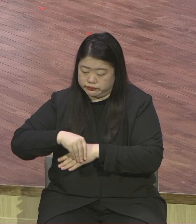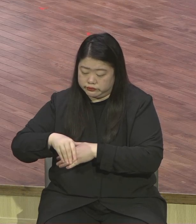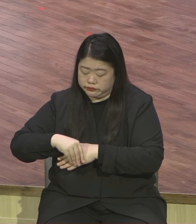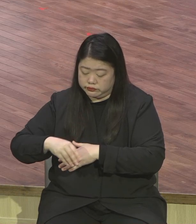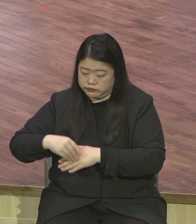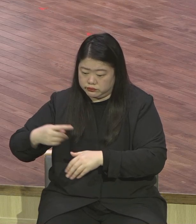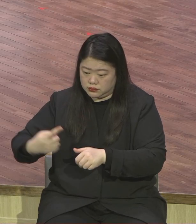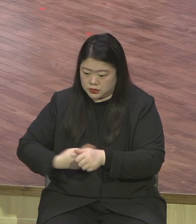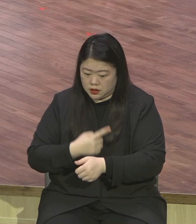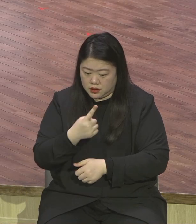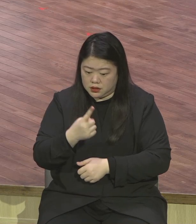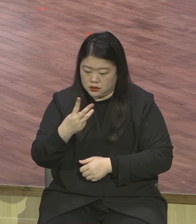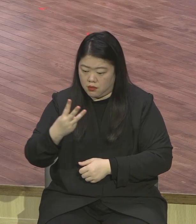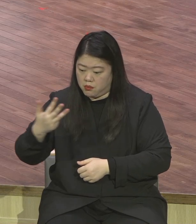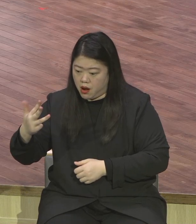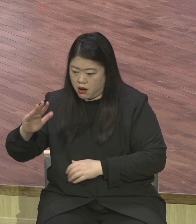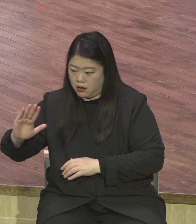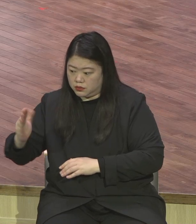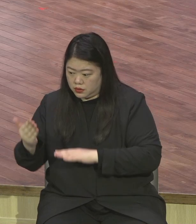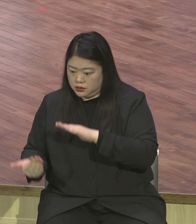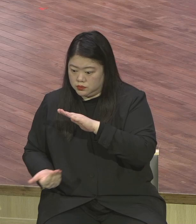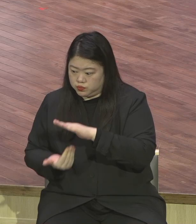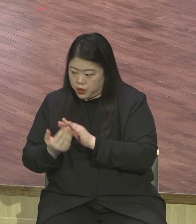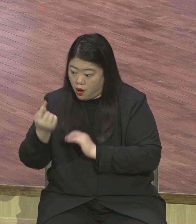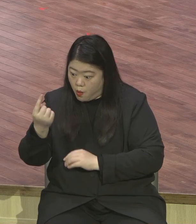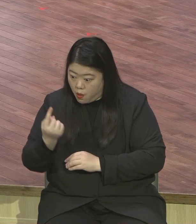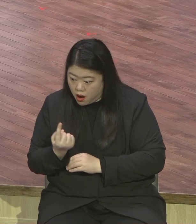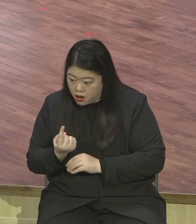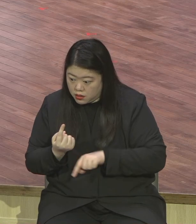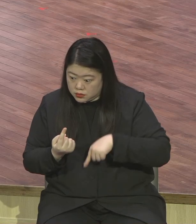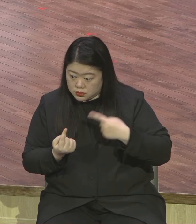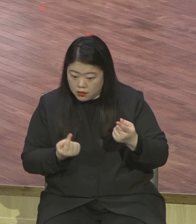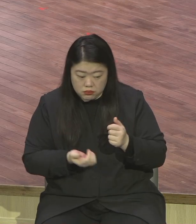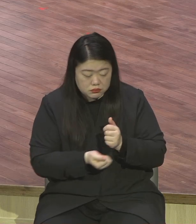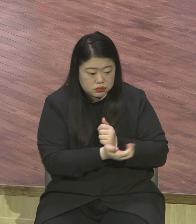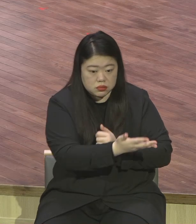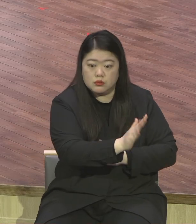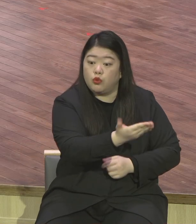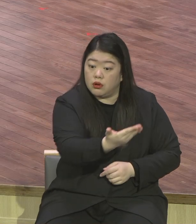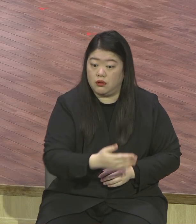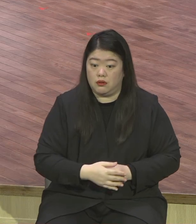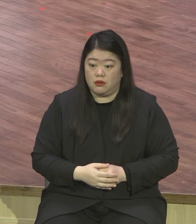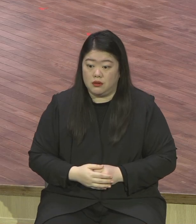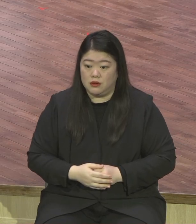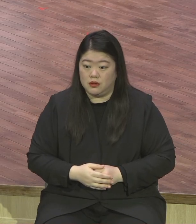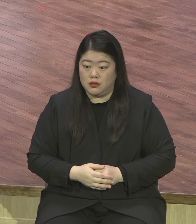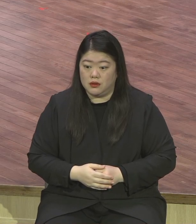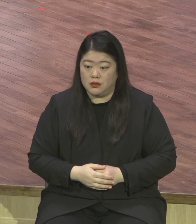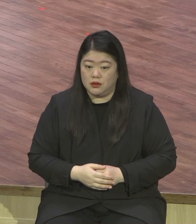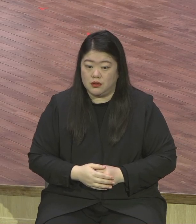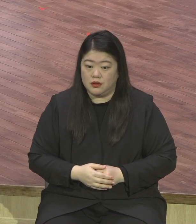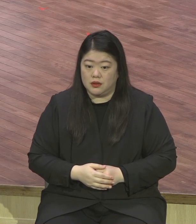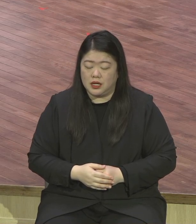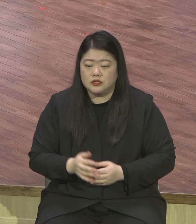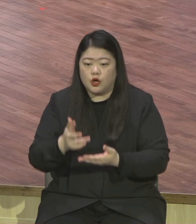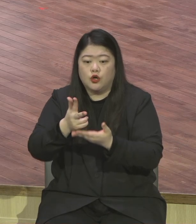그래서 여러분 매주일 강단에서 선포되는 말씀이 여러분에게 좀 집중하시기 바랍니다